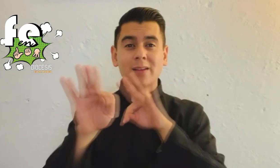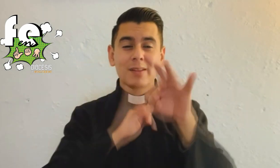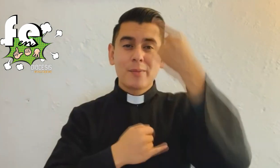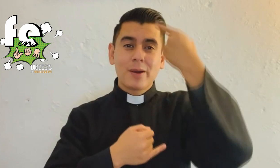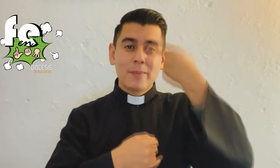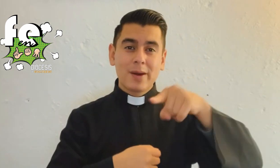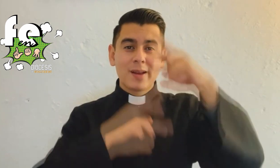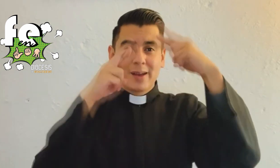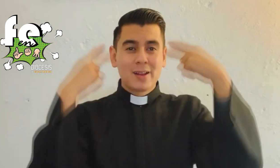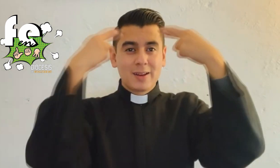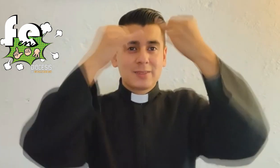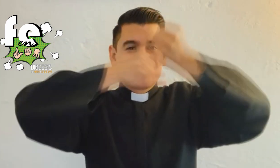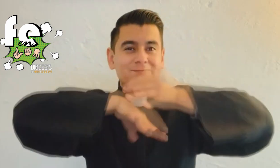Virgen María nos auxilia en nuestra vida.